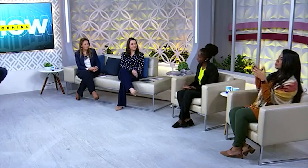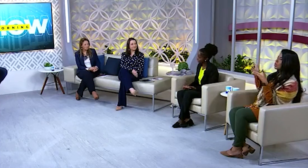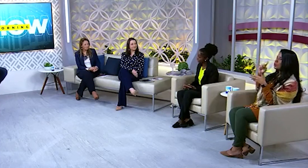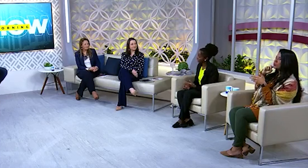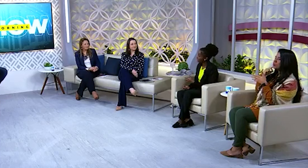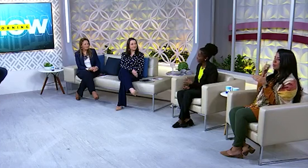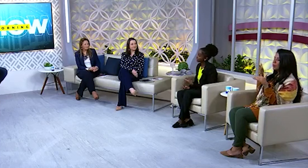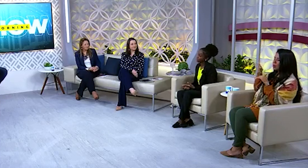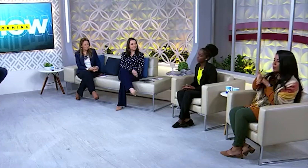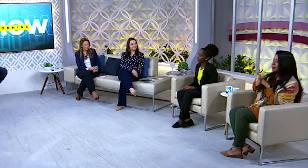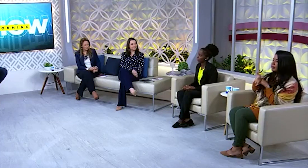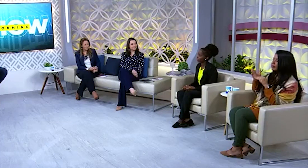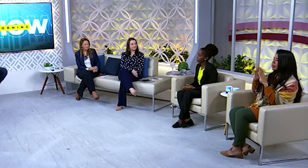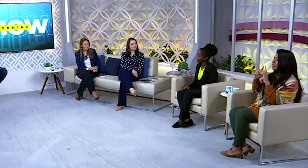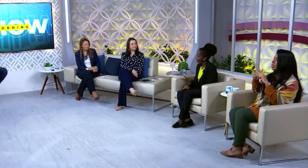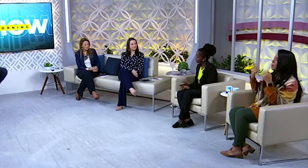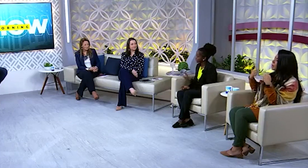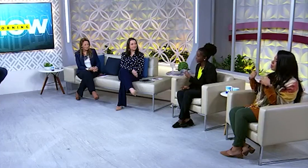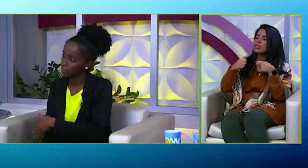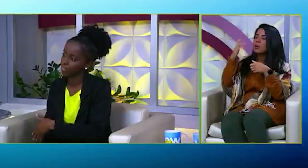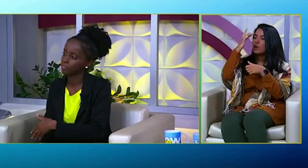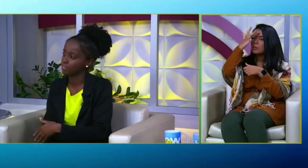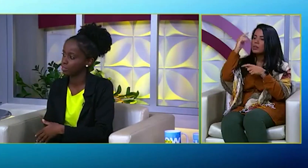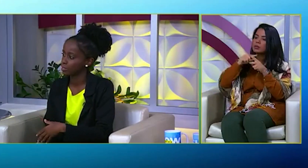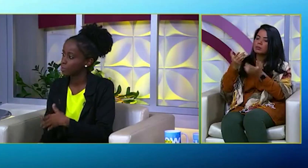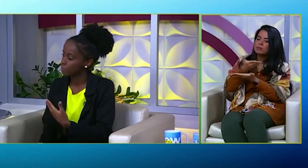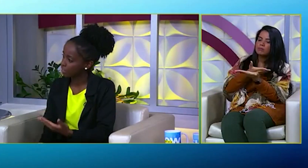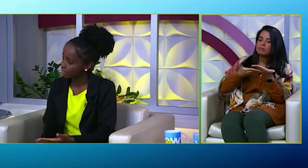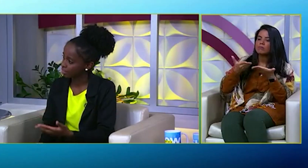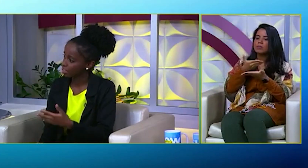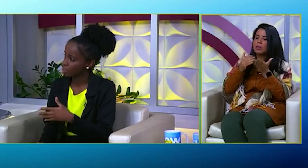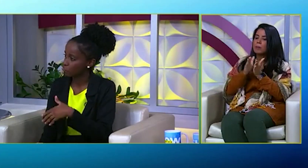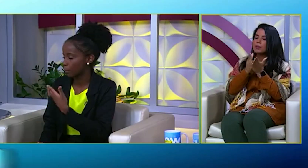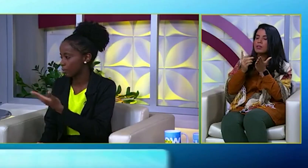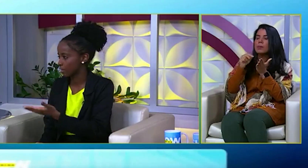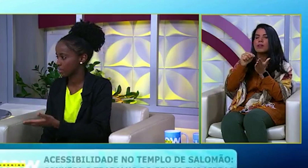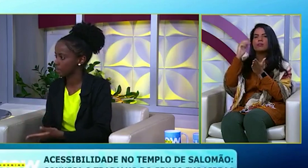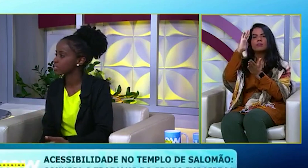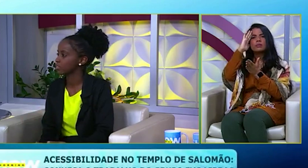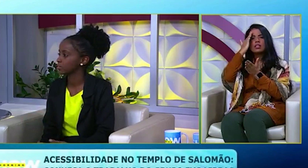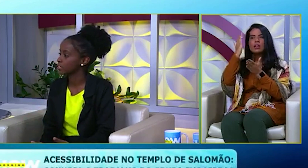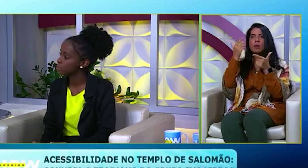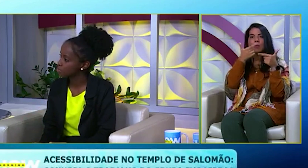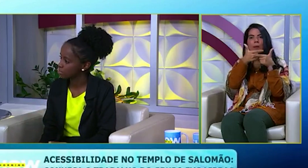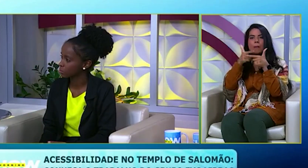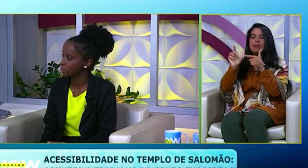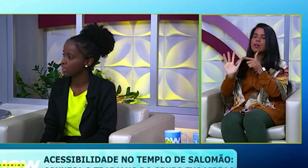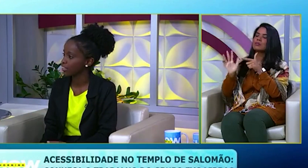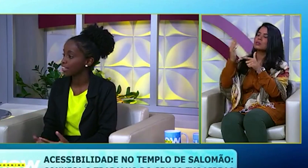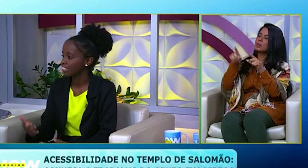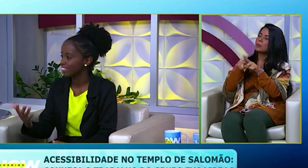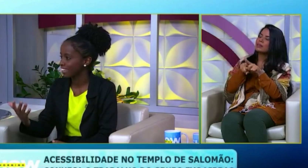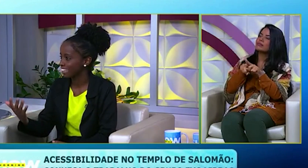chega às igrejas, tem que ter alguém ali que vai transmitir aquela palavra de Deus. Para ele entender que o problema que ele está passando tem solução